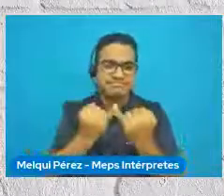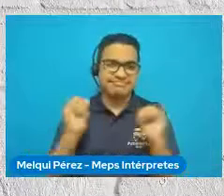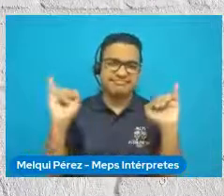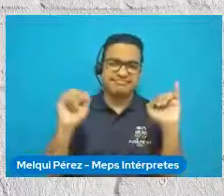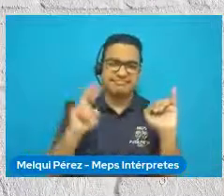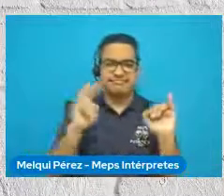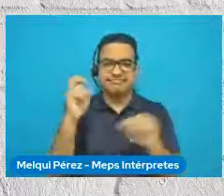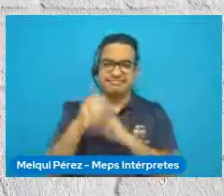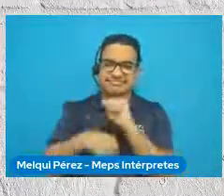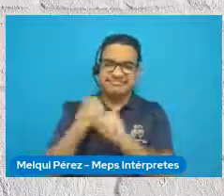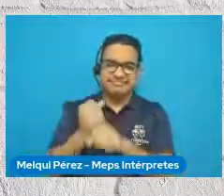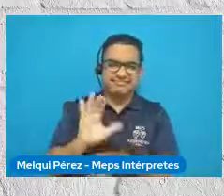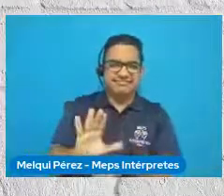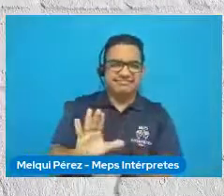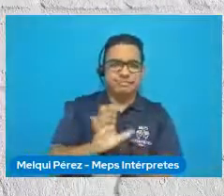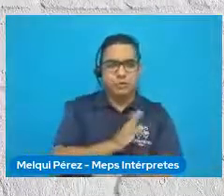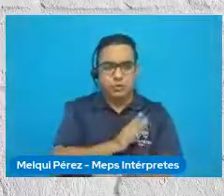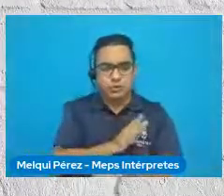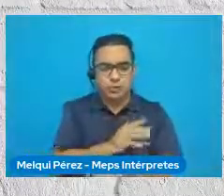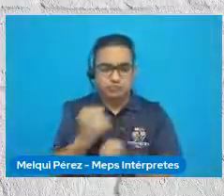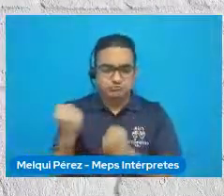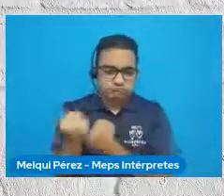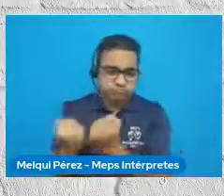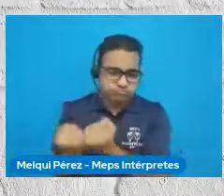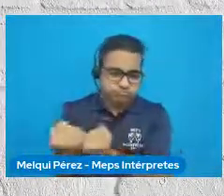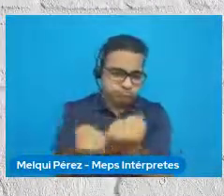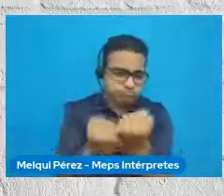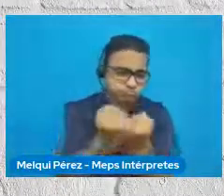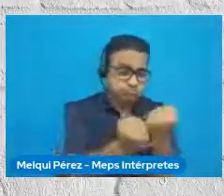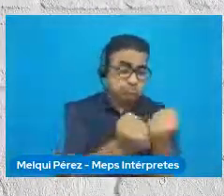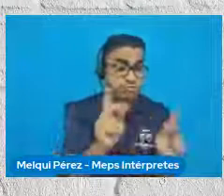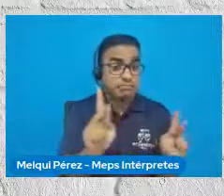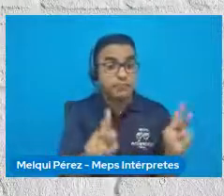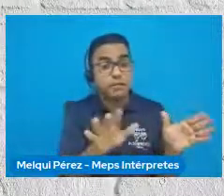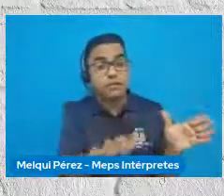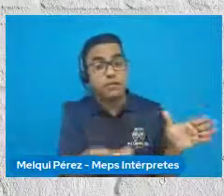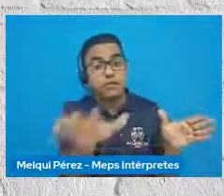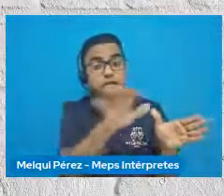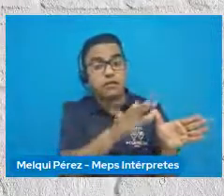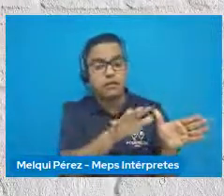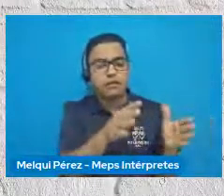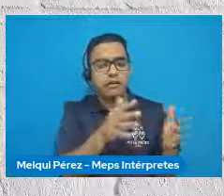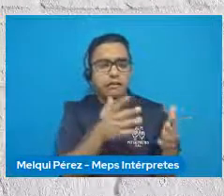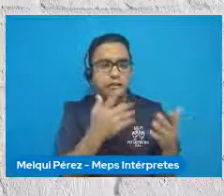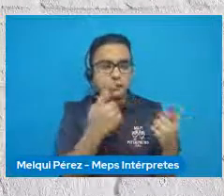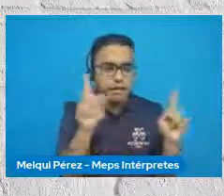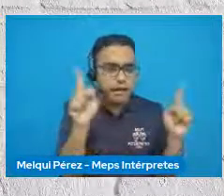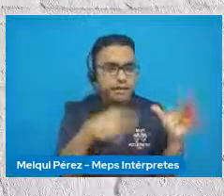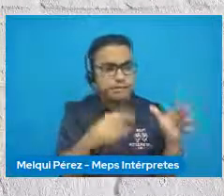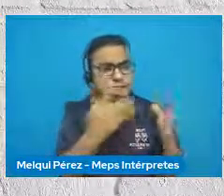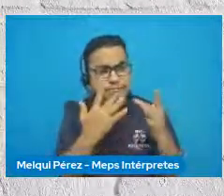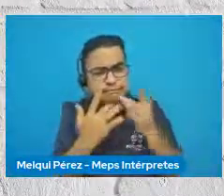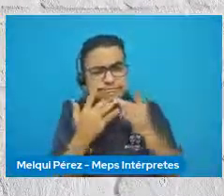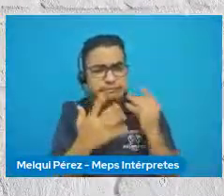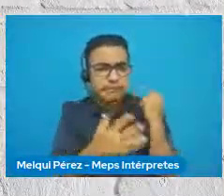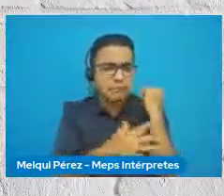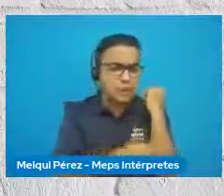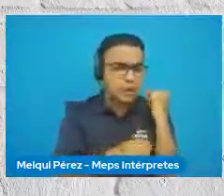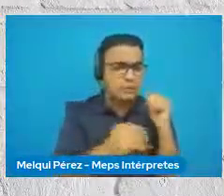brindar soporte emocional a gran parte de la población en situación más vulnerable del país.